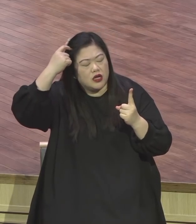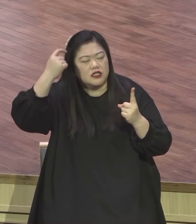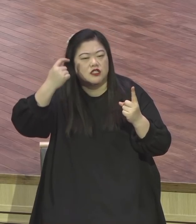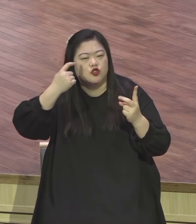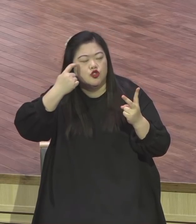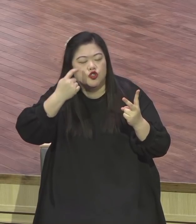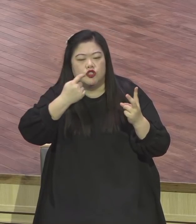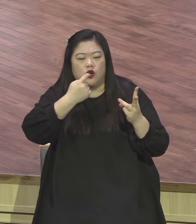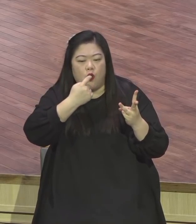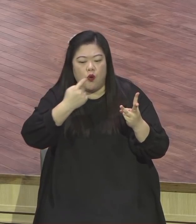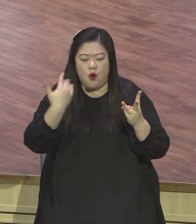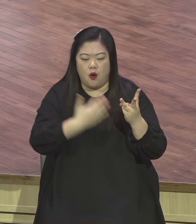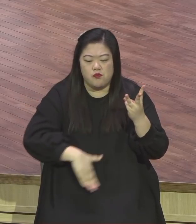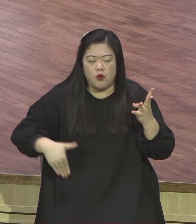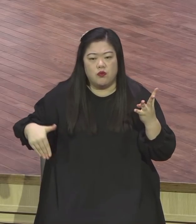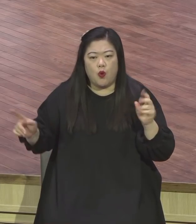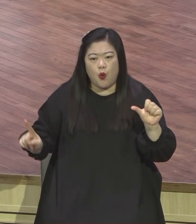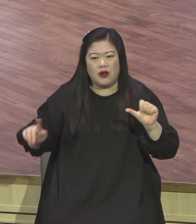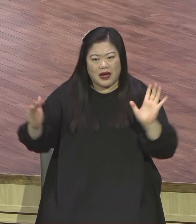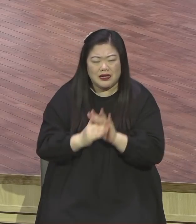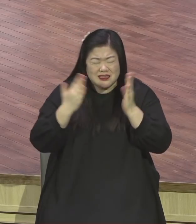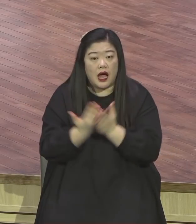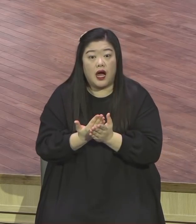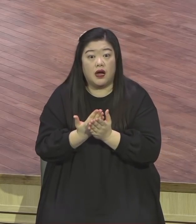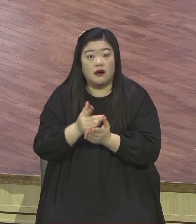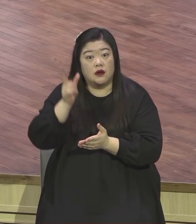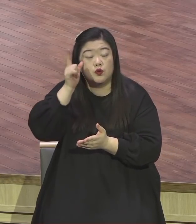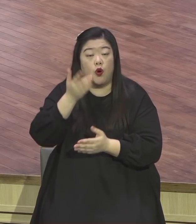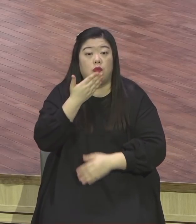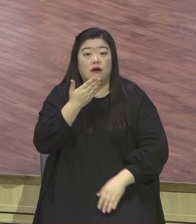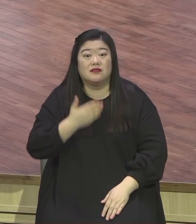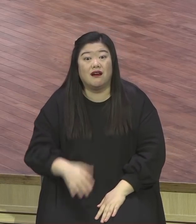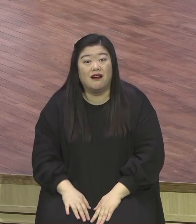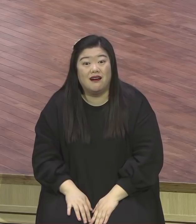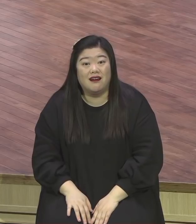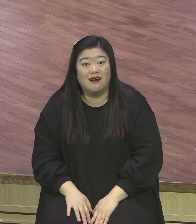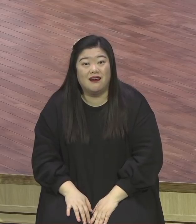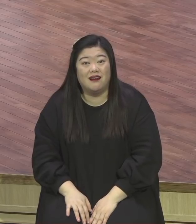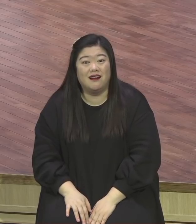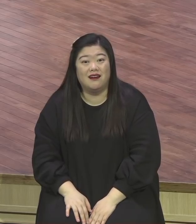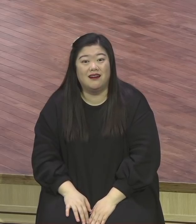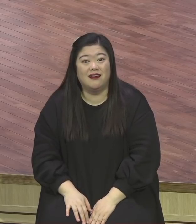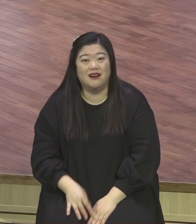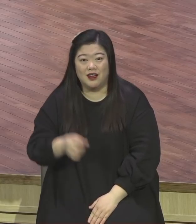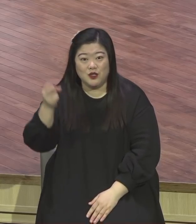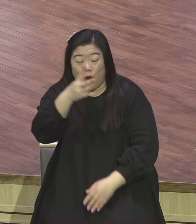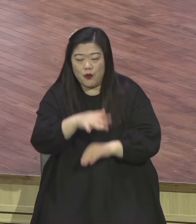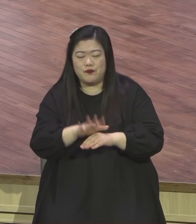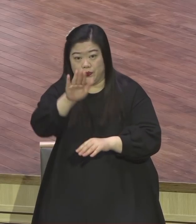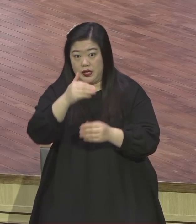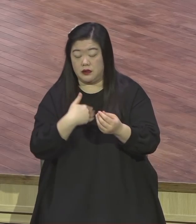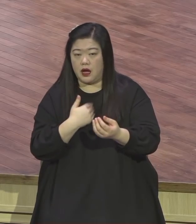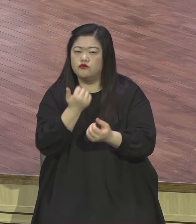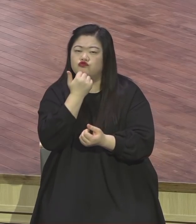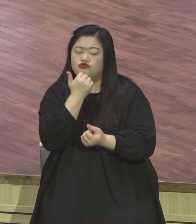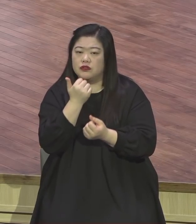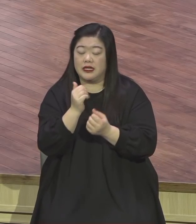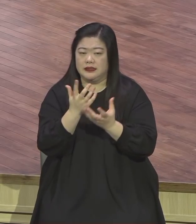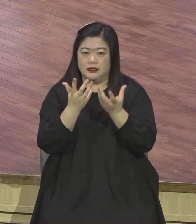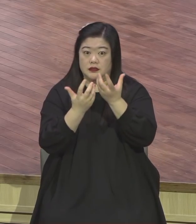지금요 전 세계 코로나19 사태로 백신 접종이 큰 화두가 되고 있잖아요 백신